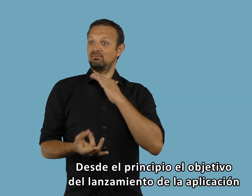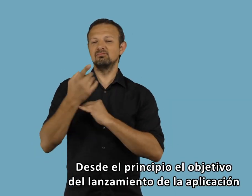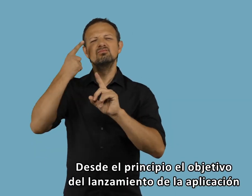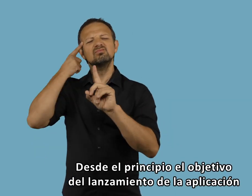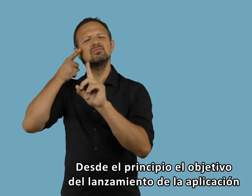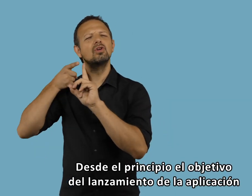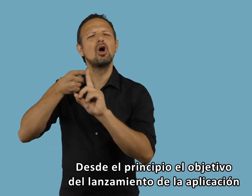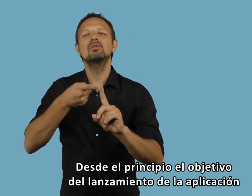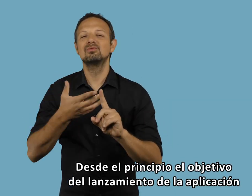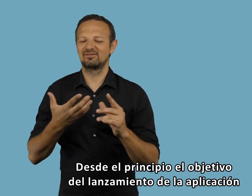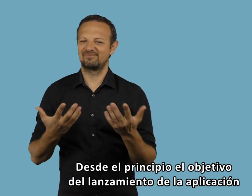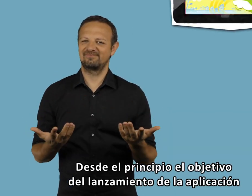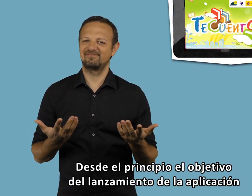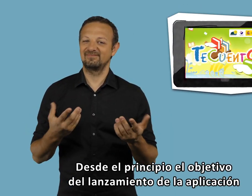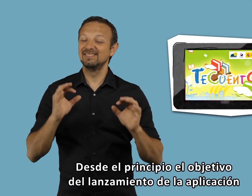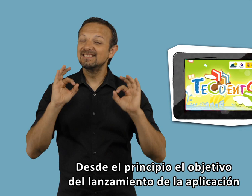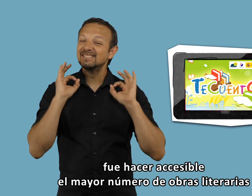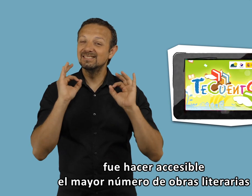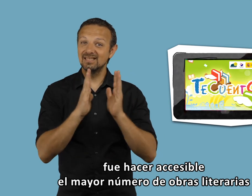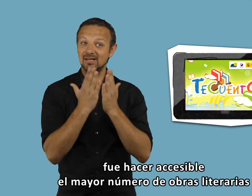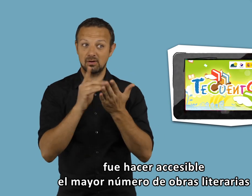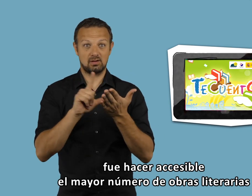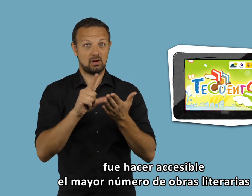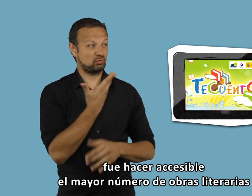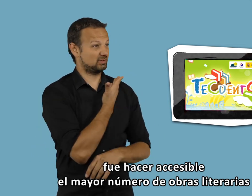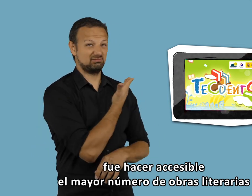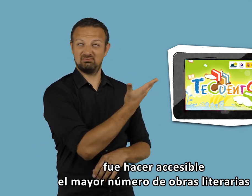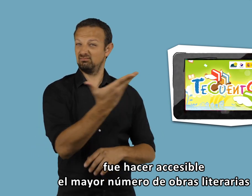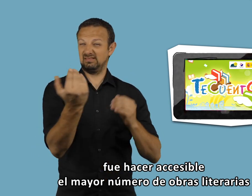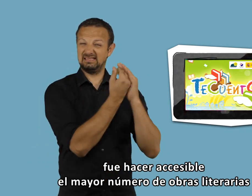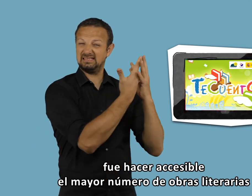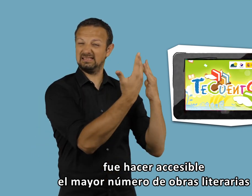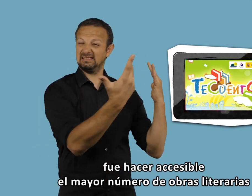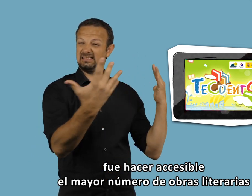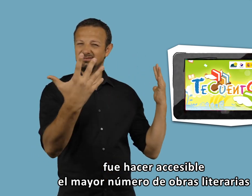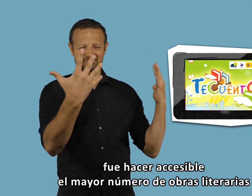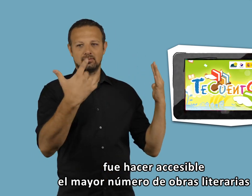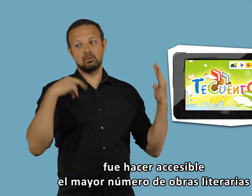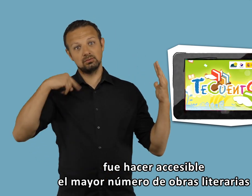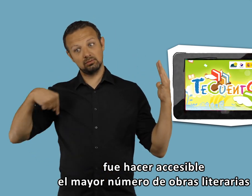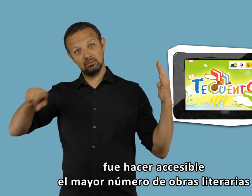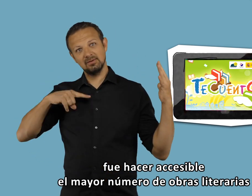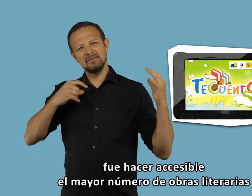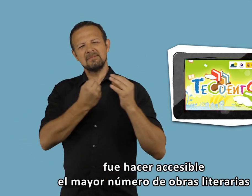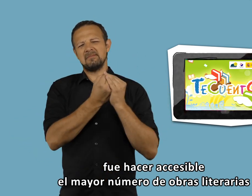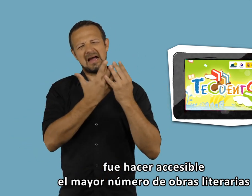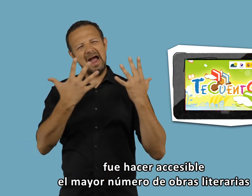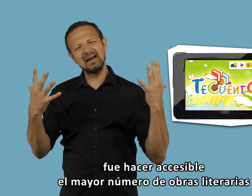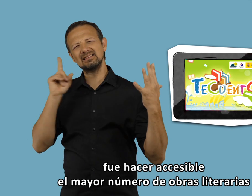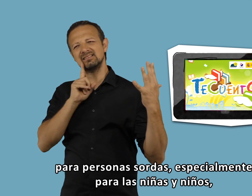Desde el principio el objetivo del lanzamiento de la aplicación fue hacer accesible el mayor número de obras literarias para